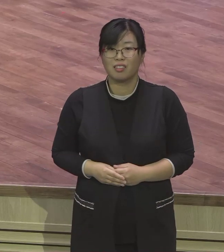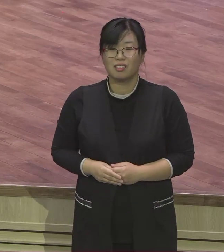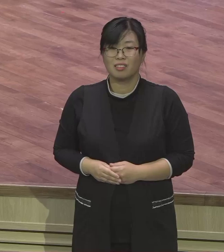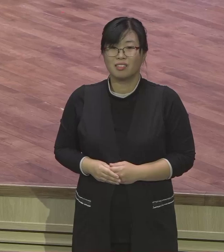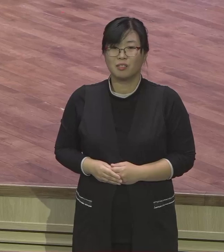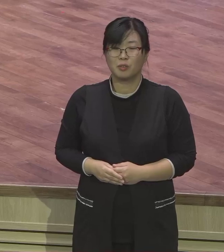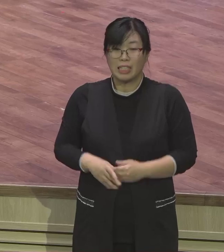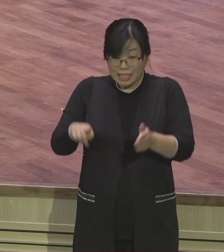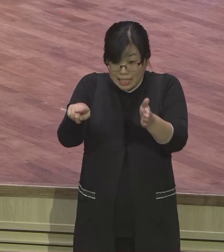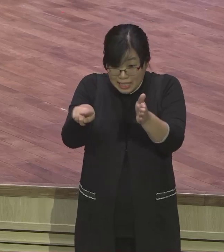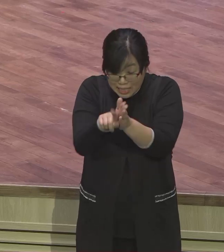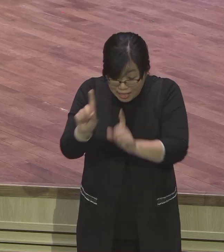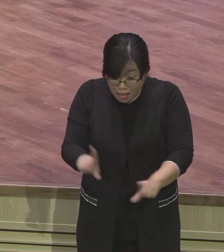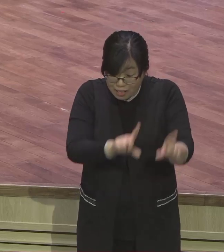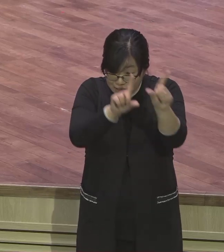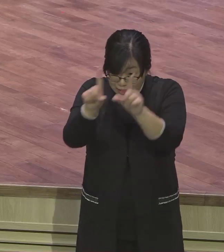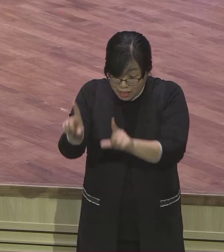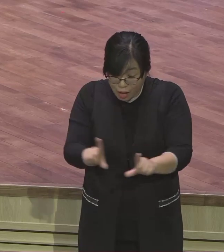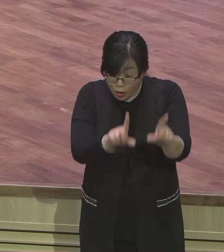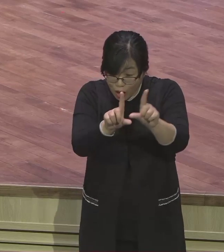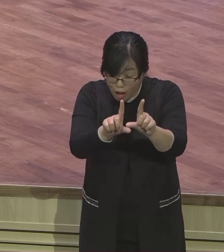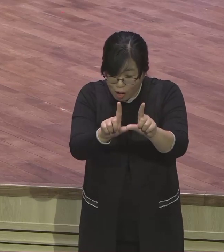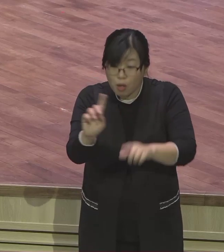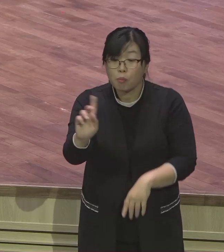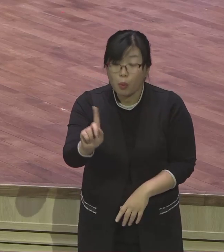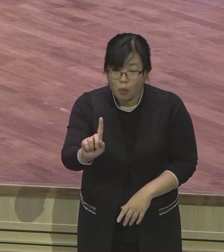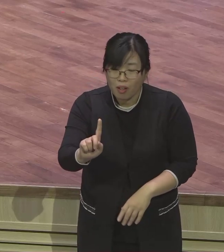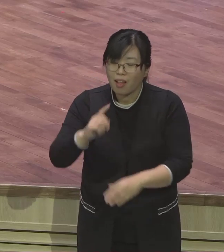불신앙에 사로잡히느냐 둘 중 하나예요.